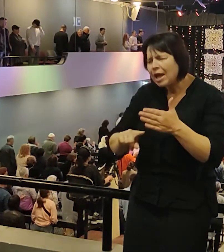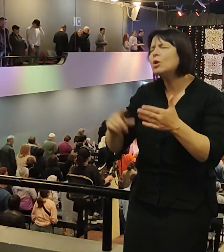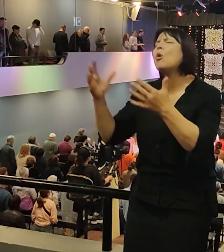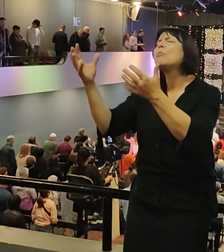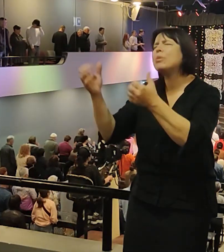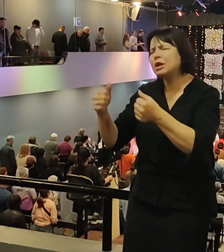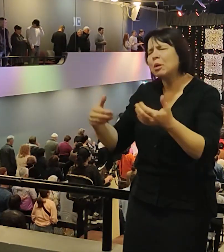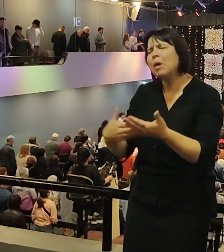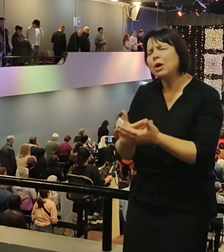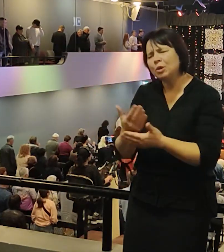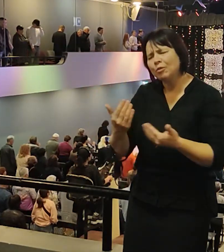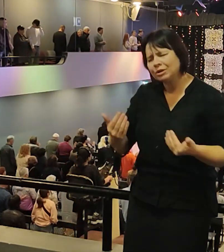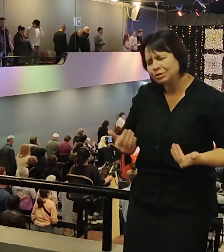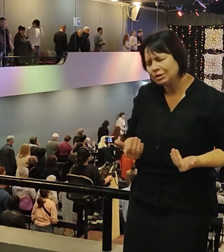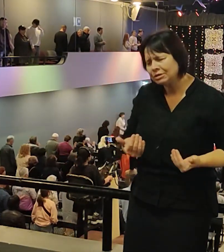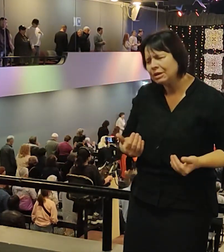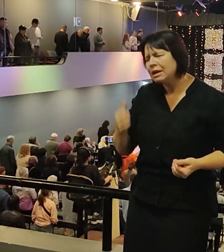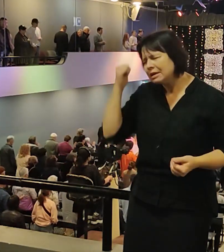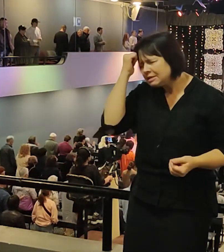Спасибо Тебе, Господь, за спасение.